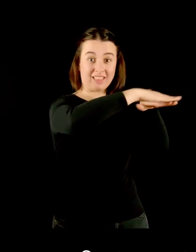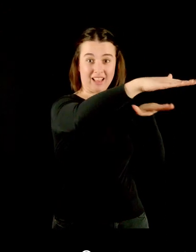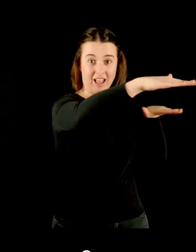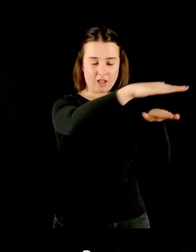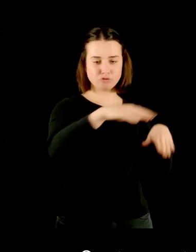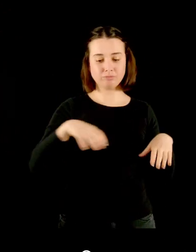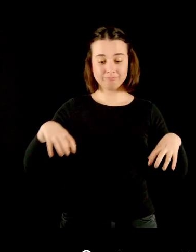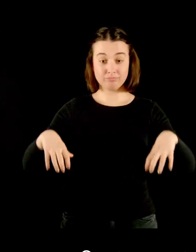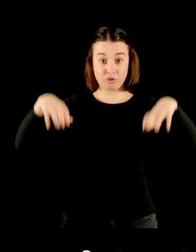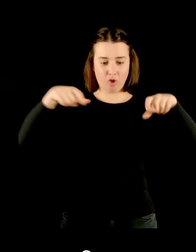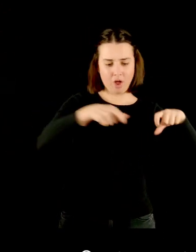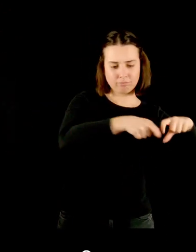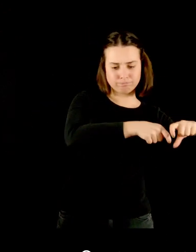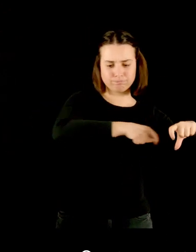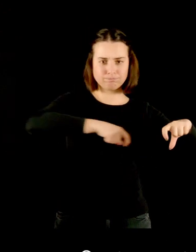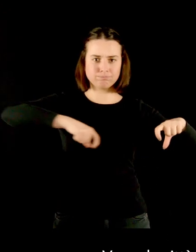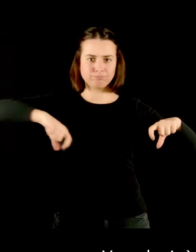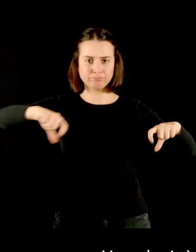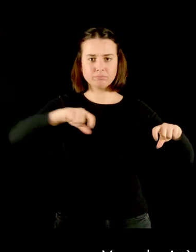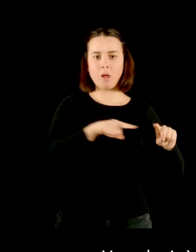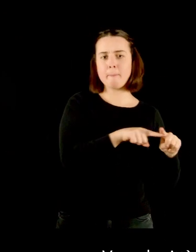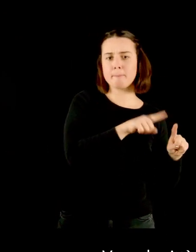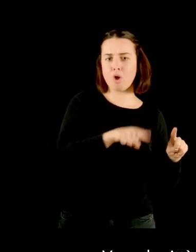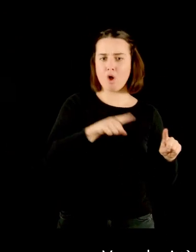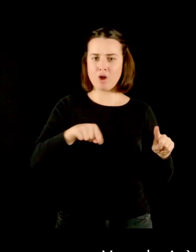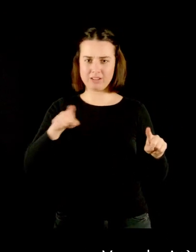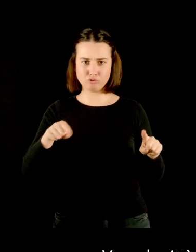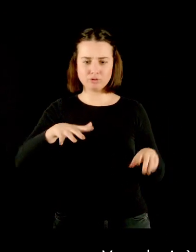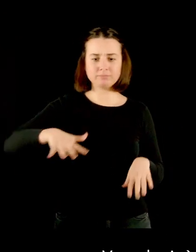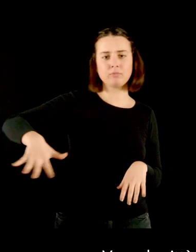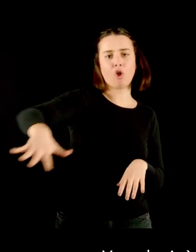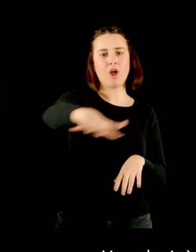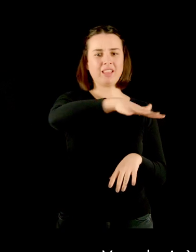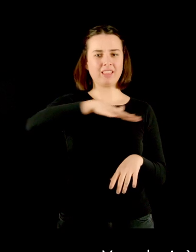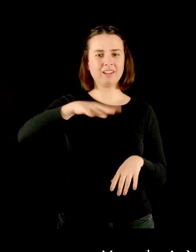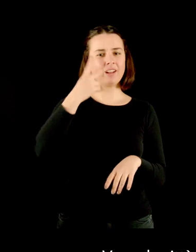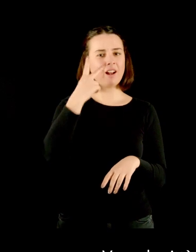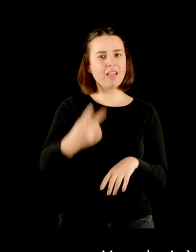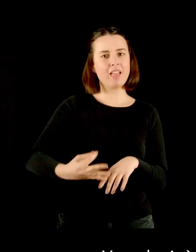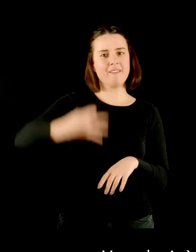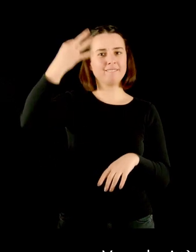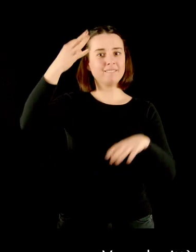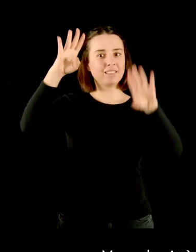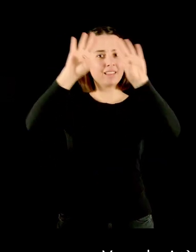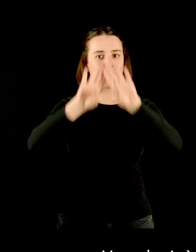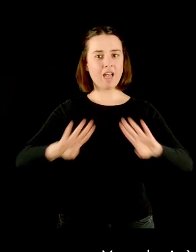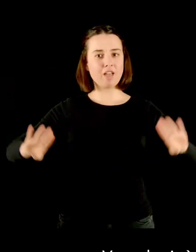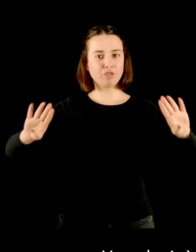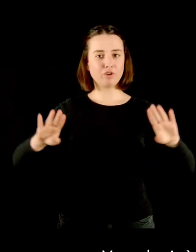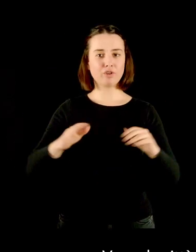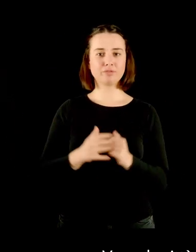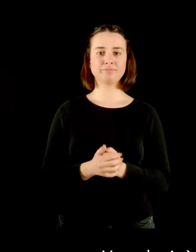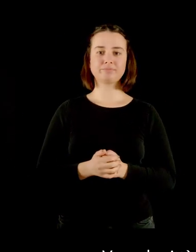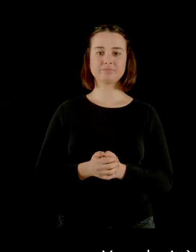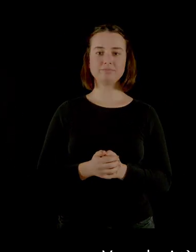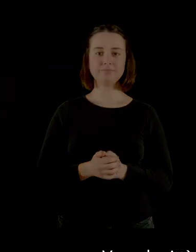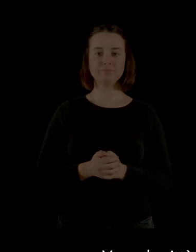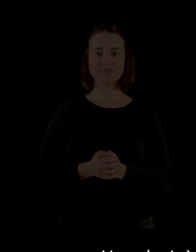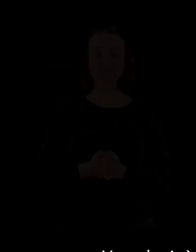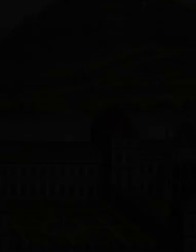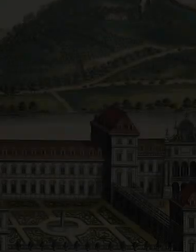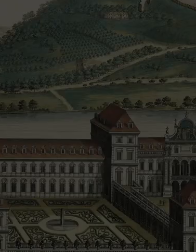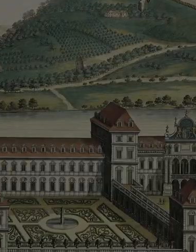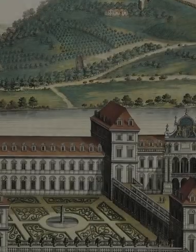centrale da due portici terrazzati, verso la città un'esedra porticata chiude il cortile d'onore en forme de théâtre.